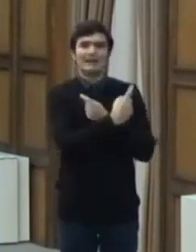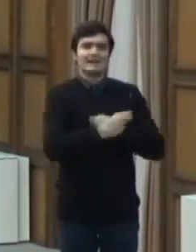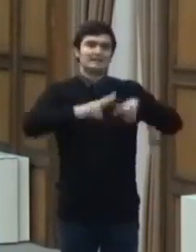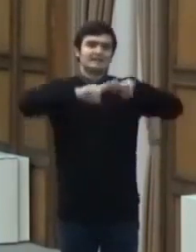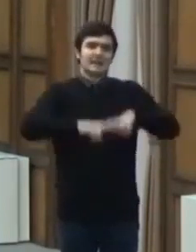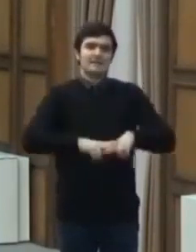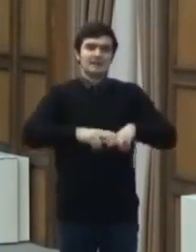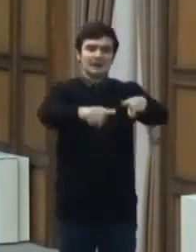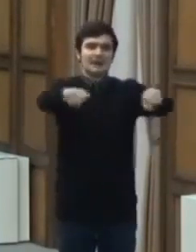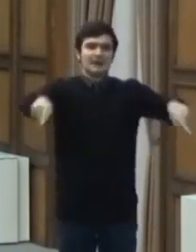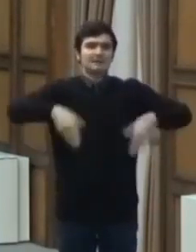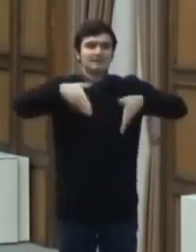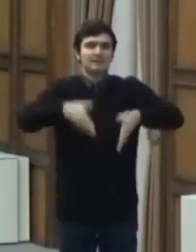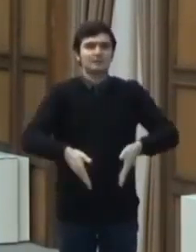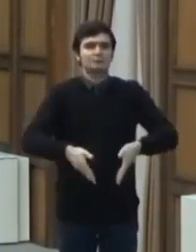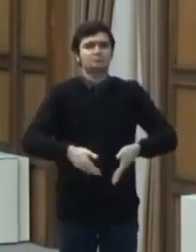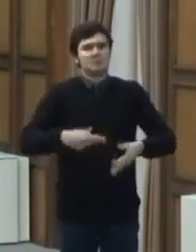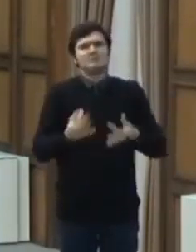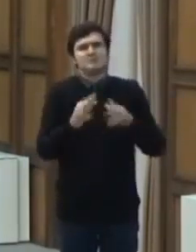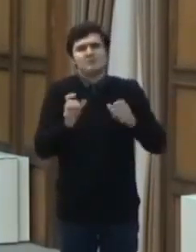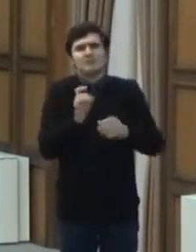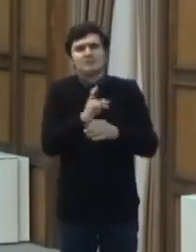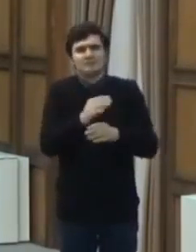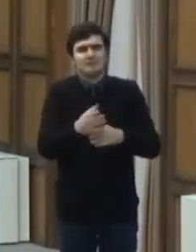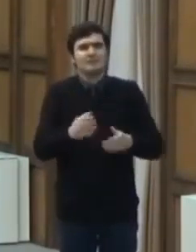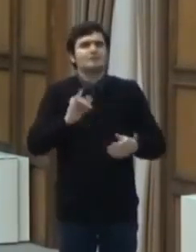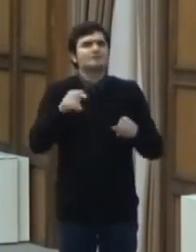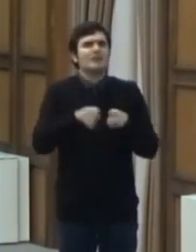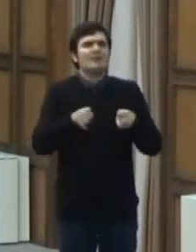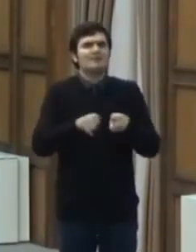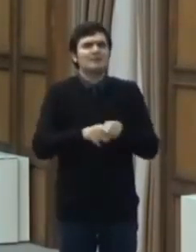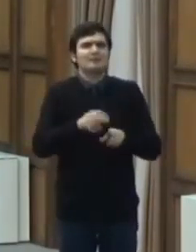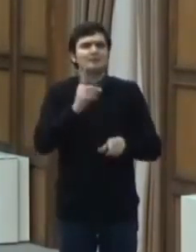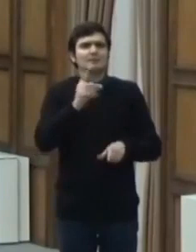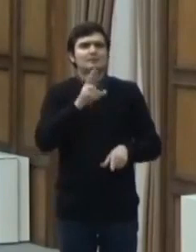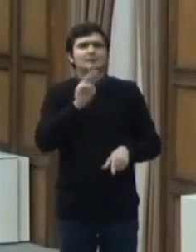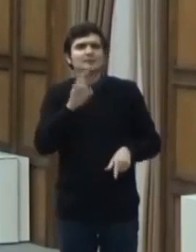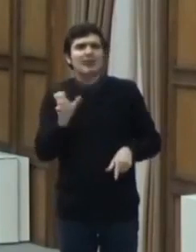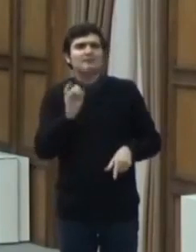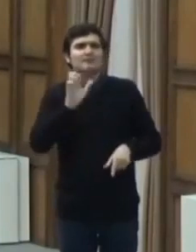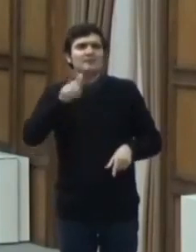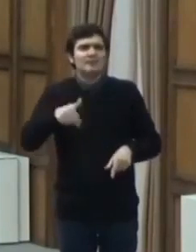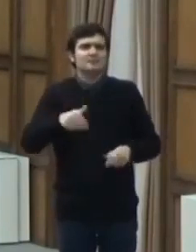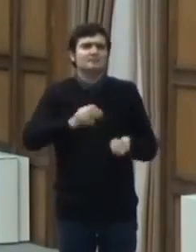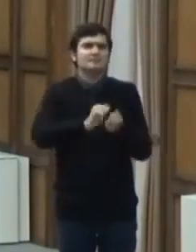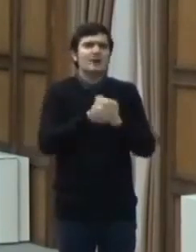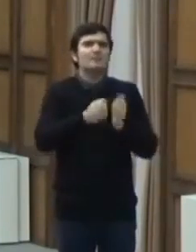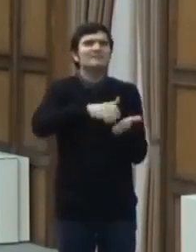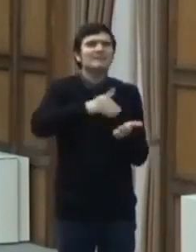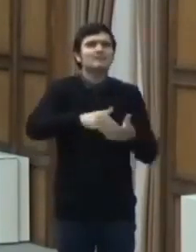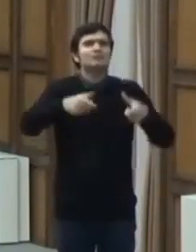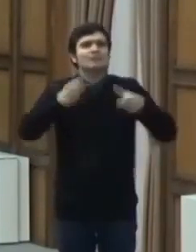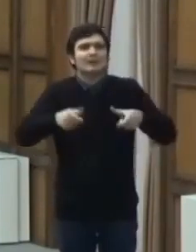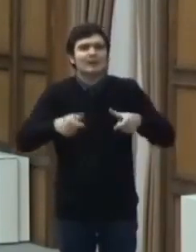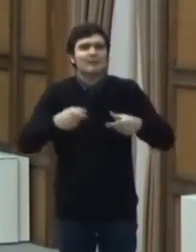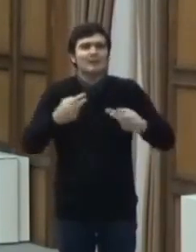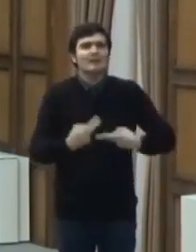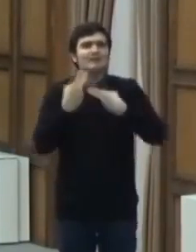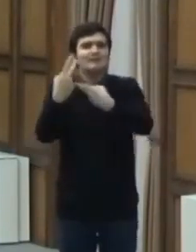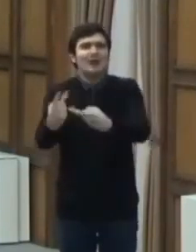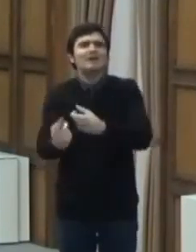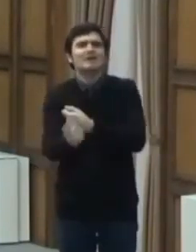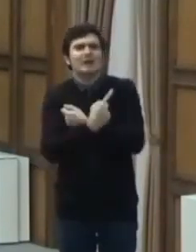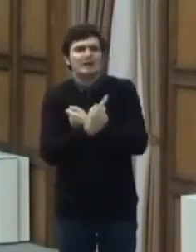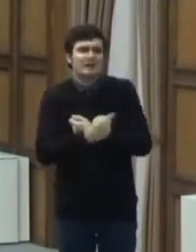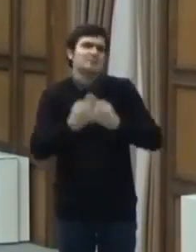destinate acestui scop, precum și cele de tip drive-in, room service, livrare la client, take-away, etc.